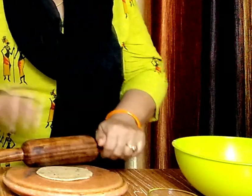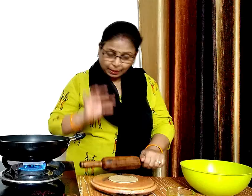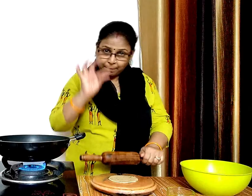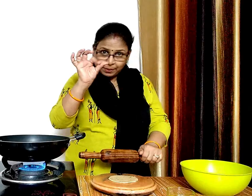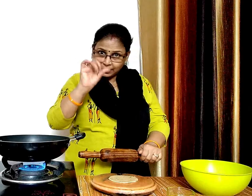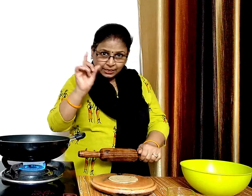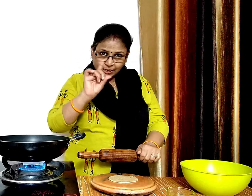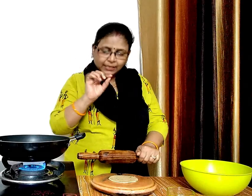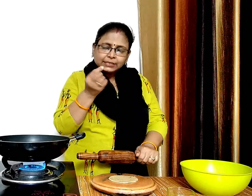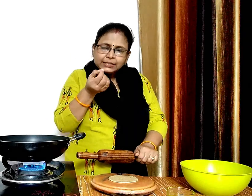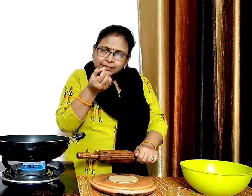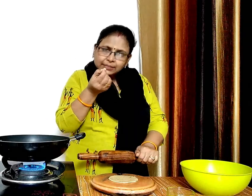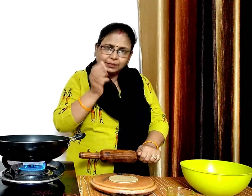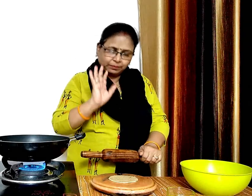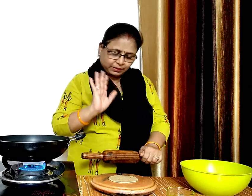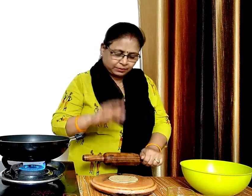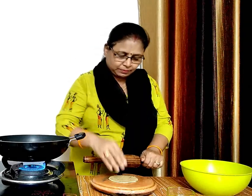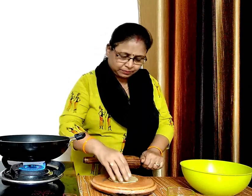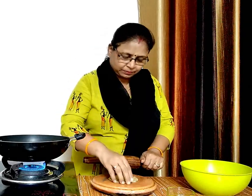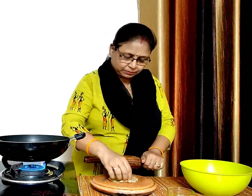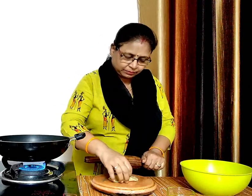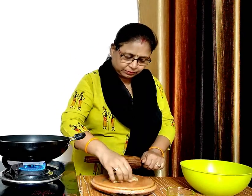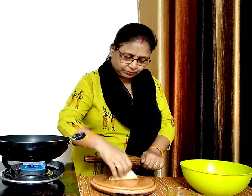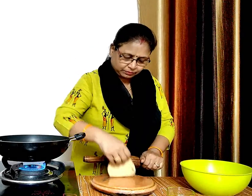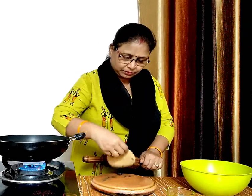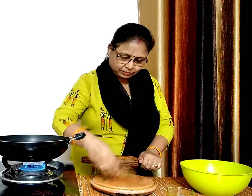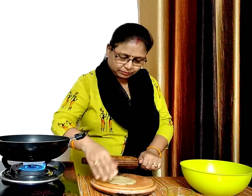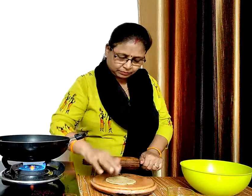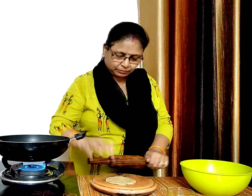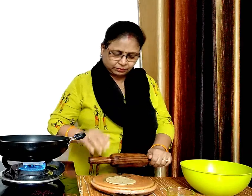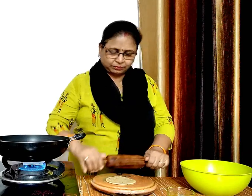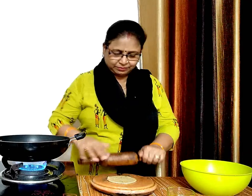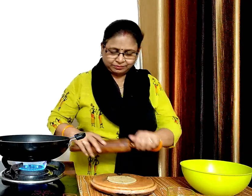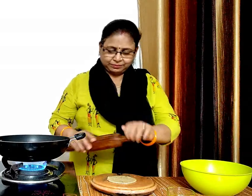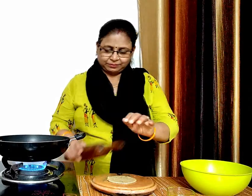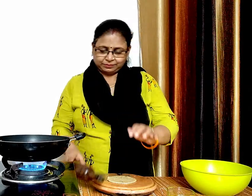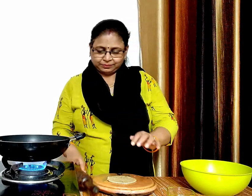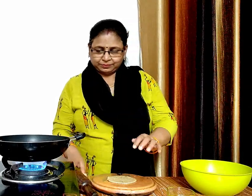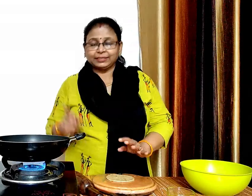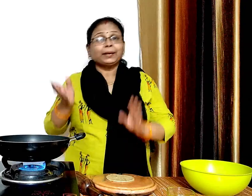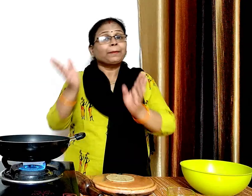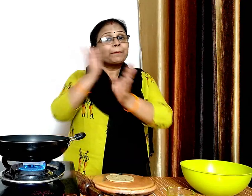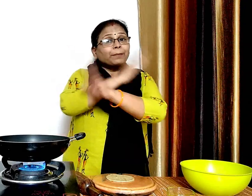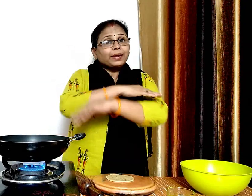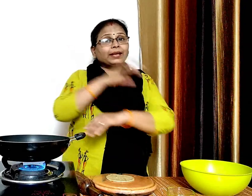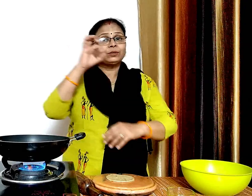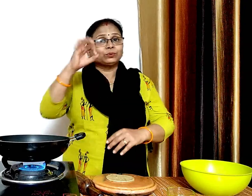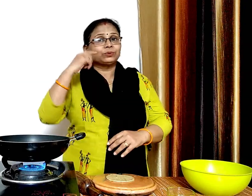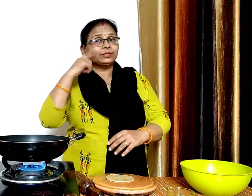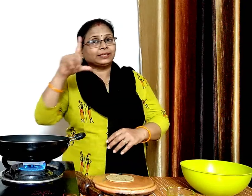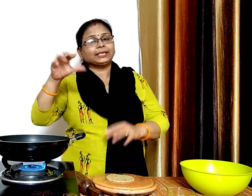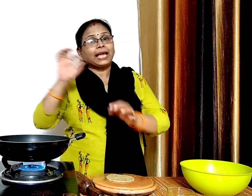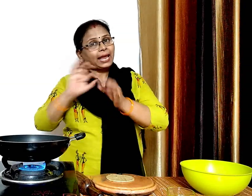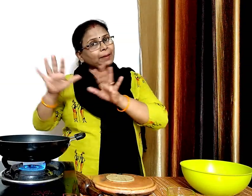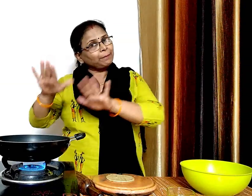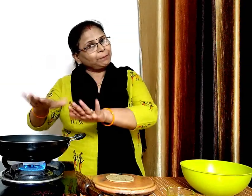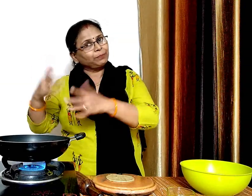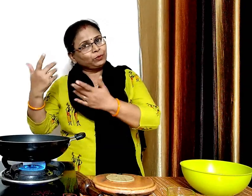द्यान वाब इसको ज्यादा पतला नी बेलेंगे हलका मोटा बेलेंगे हमने देल को पहले ही गरब होने के लिए रख दिया था